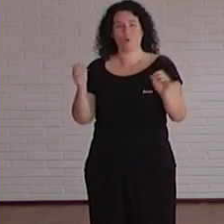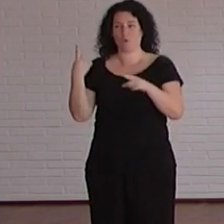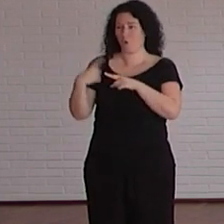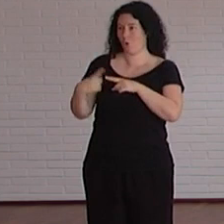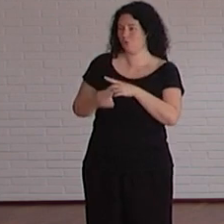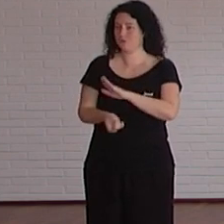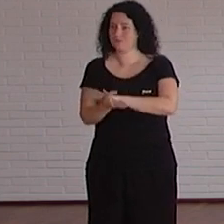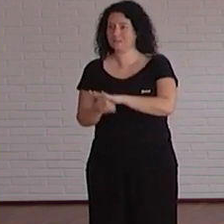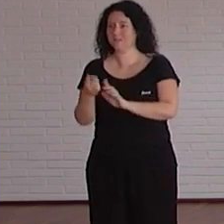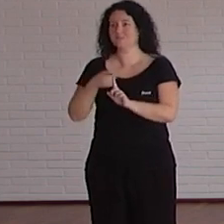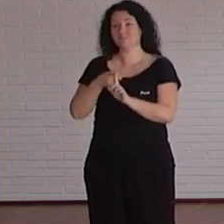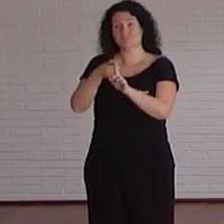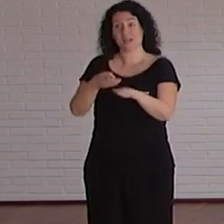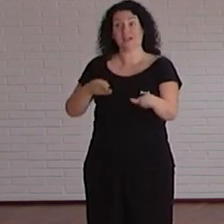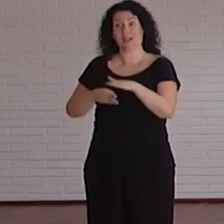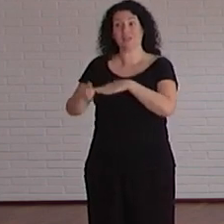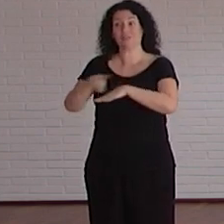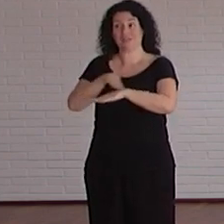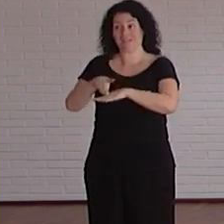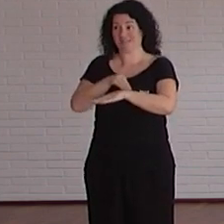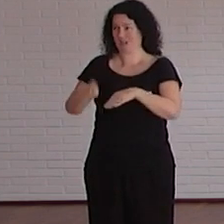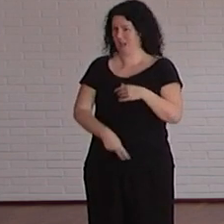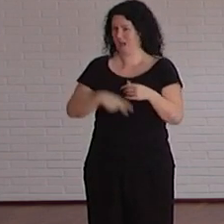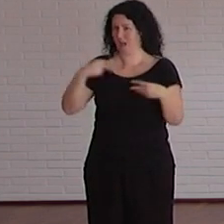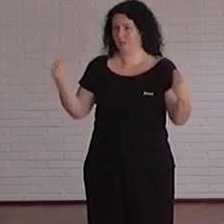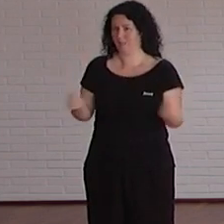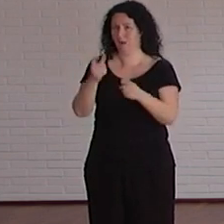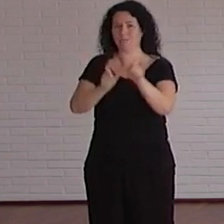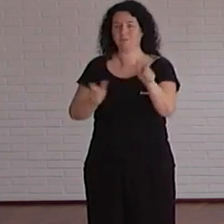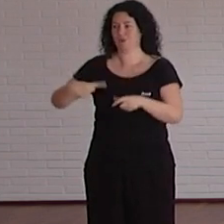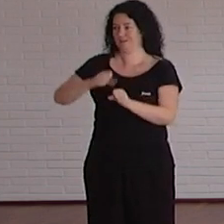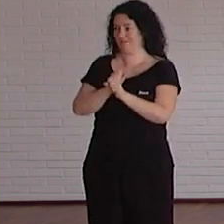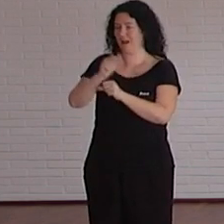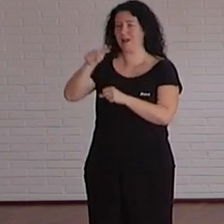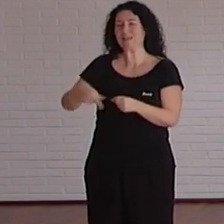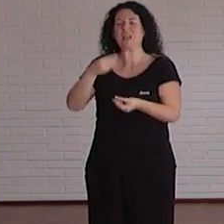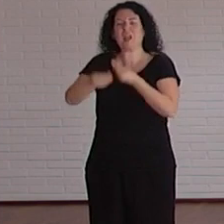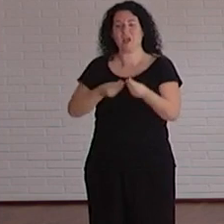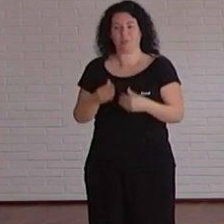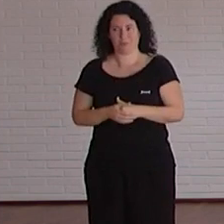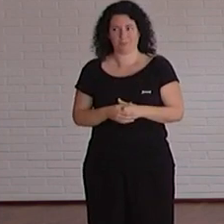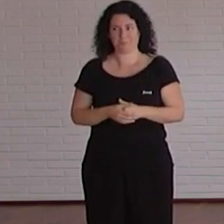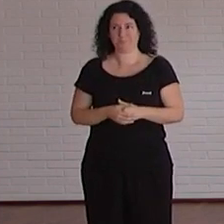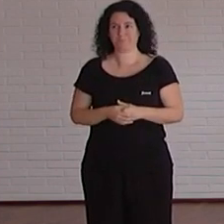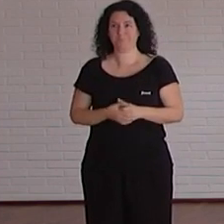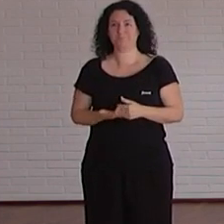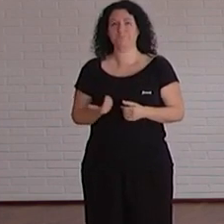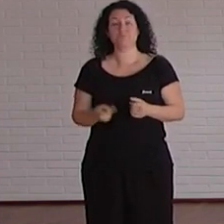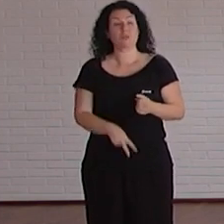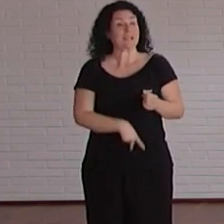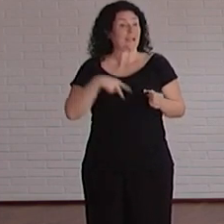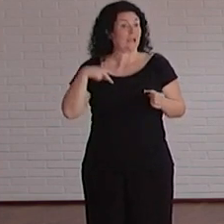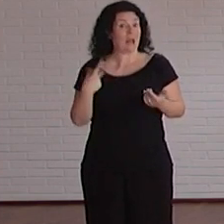cosas para mejorar la accesibilidad digital y en general del personal bueno en general con el tema de la accesibilidad